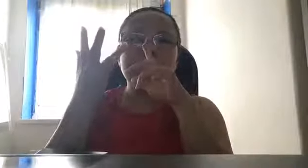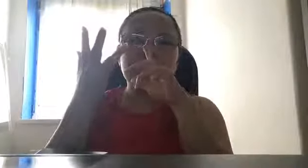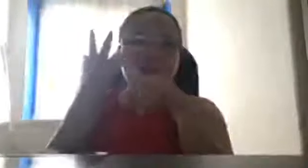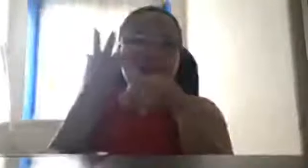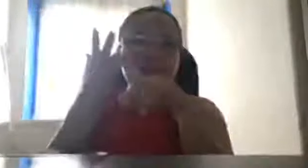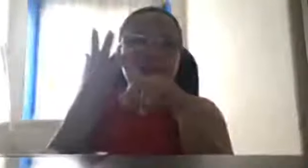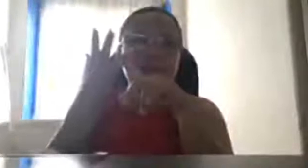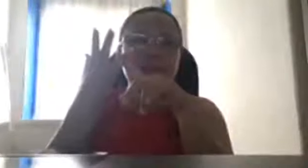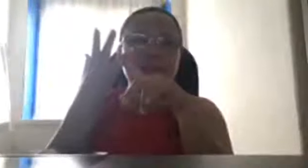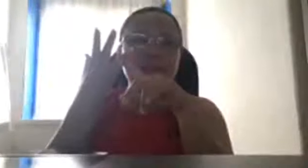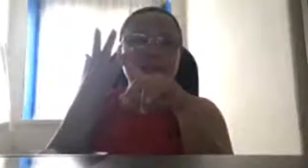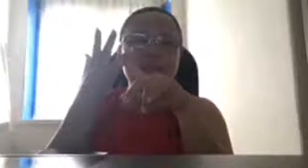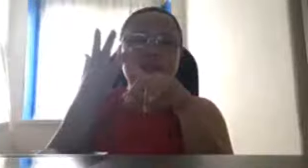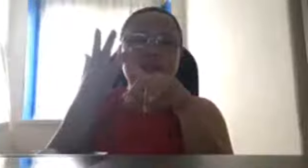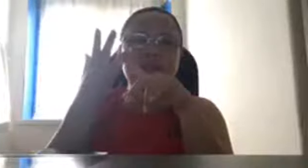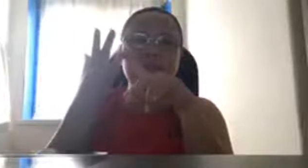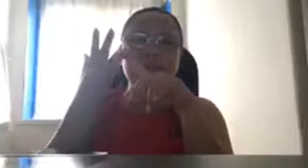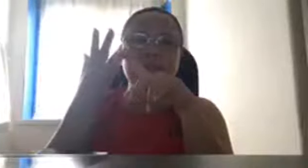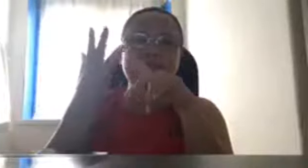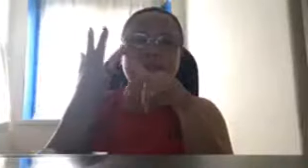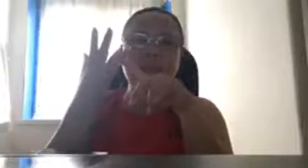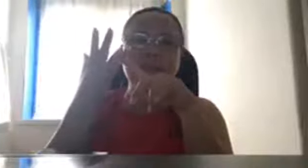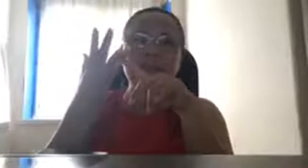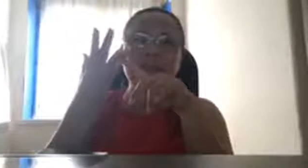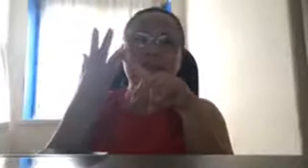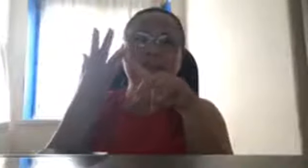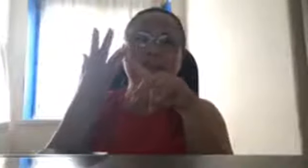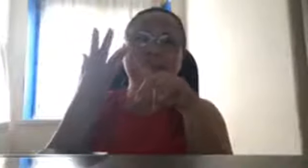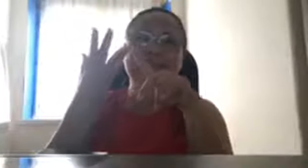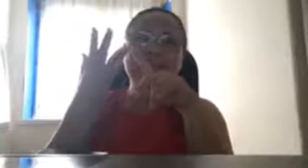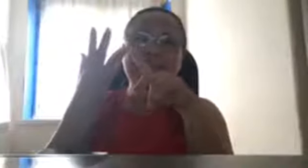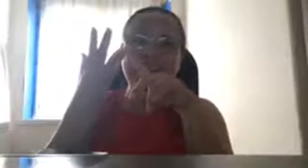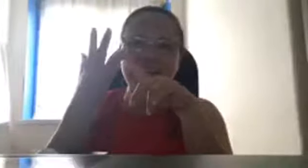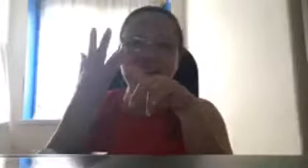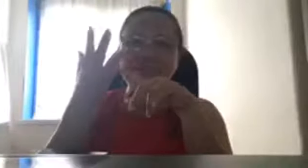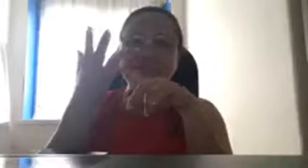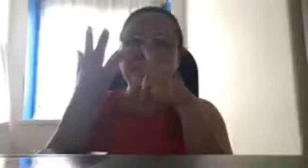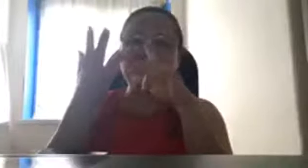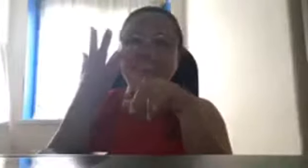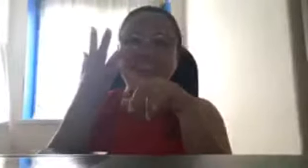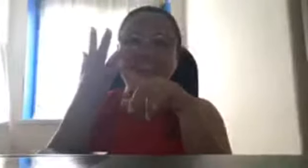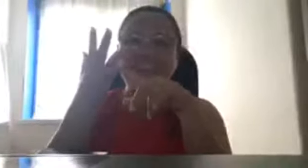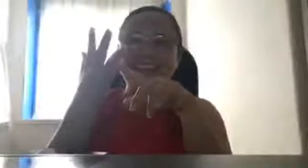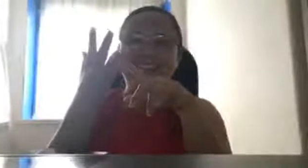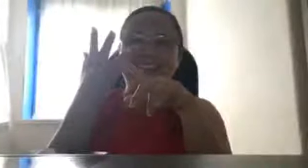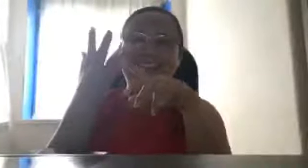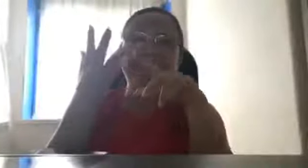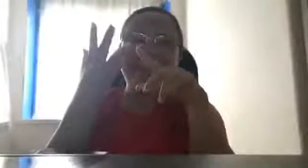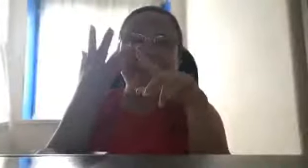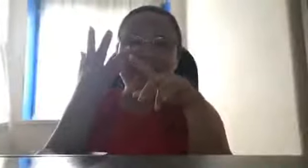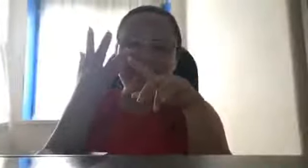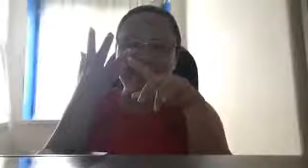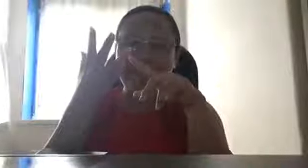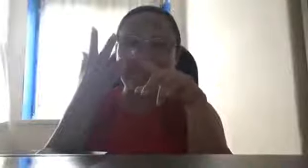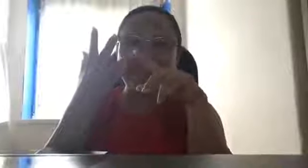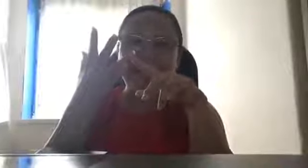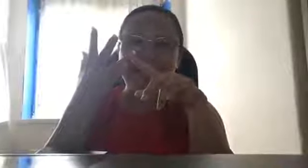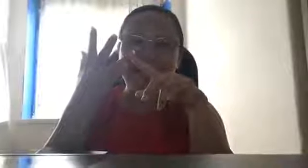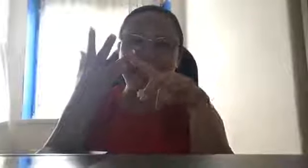Pag, ano namin sa, military, alam nyo, military, hindi kayo paniniwalaan,